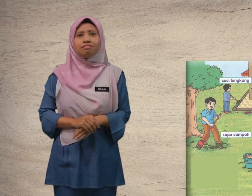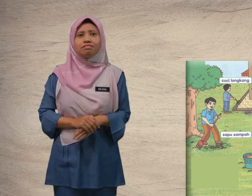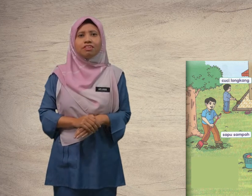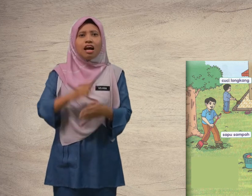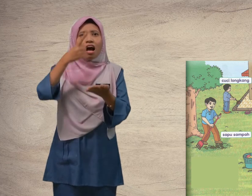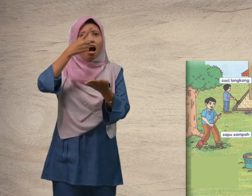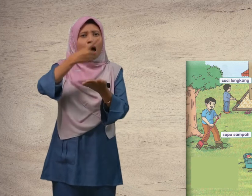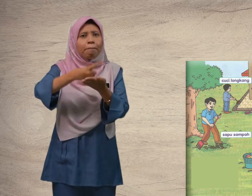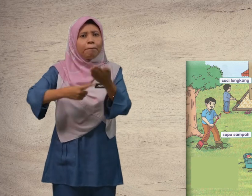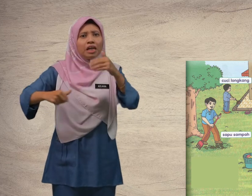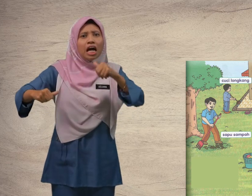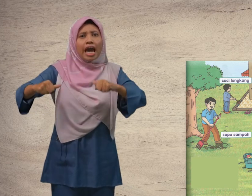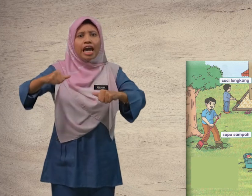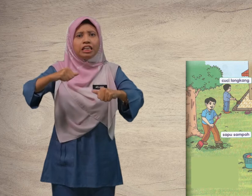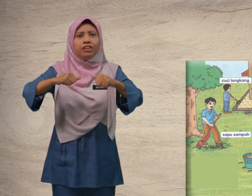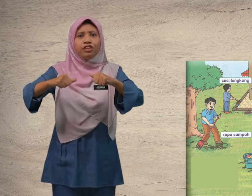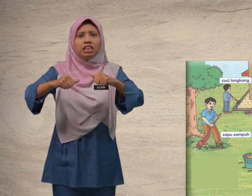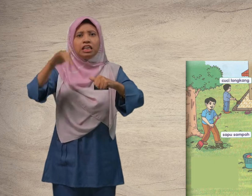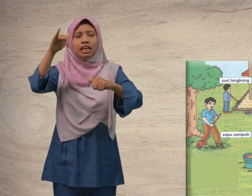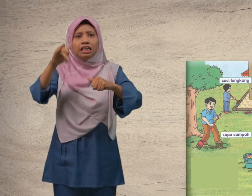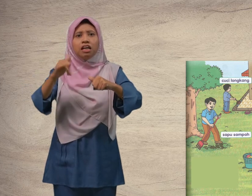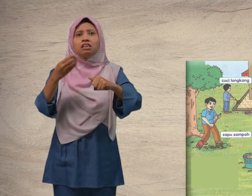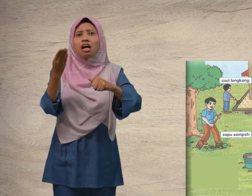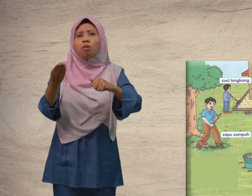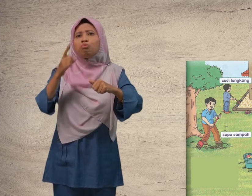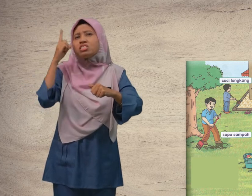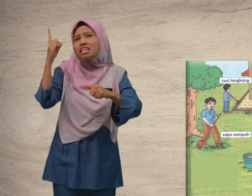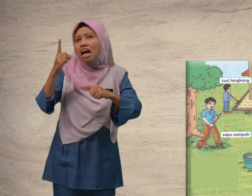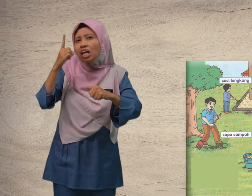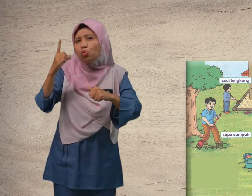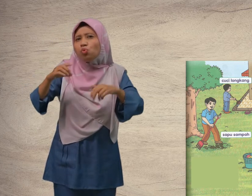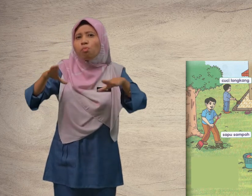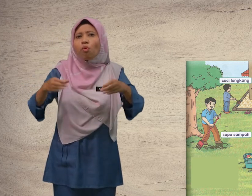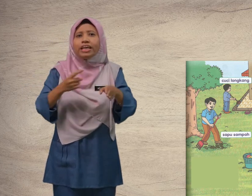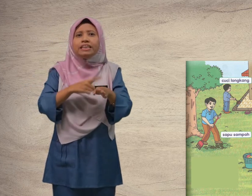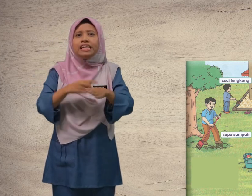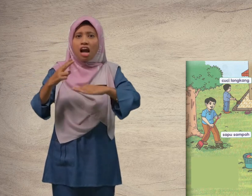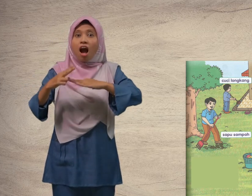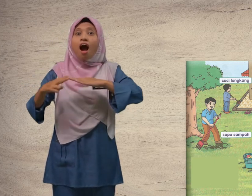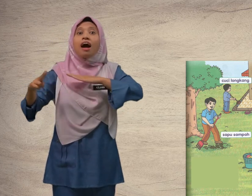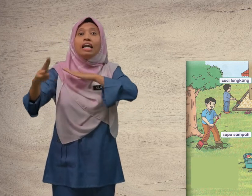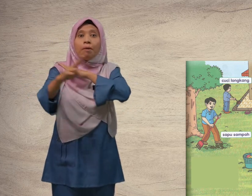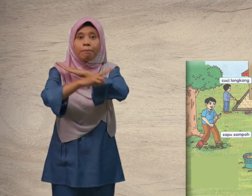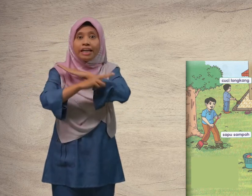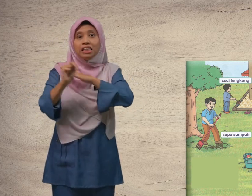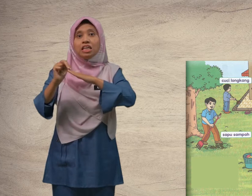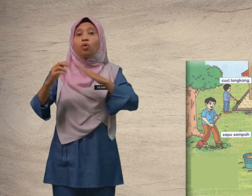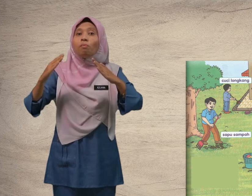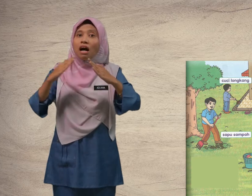apa aktiviti yang kamu selalu buat di halaman rumah?